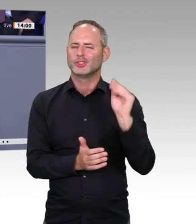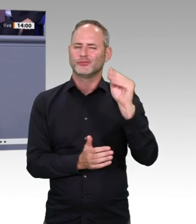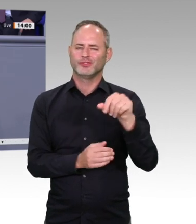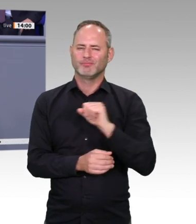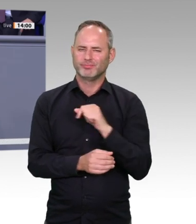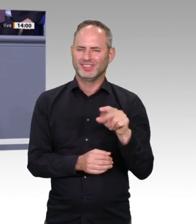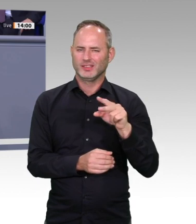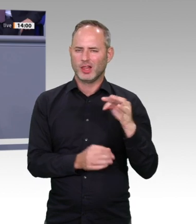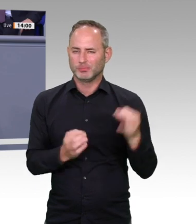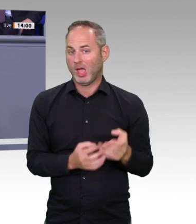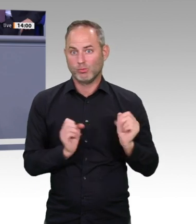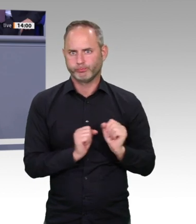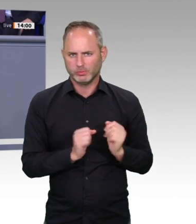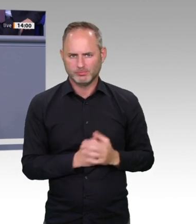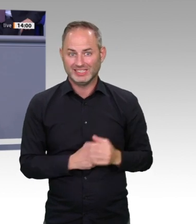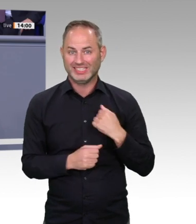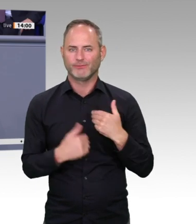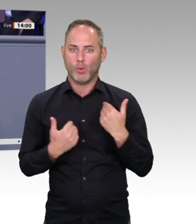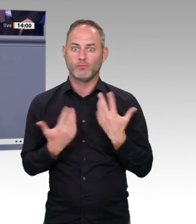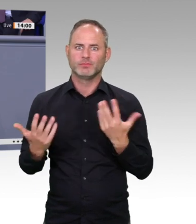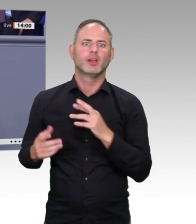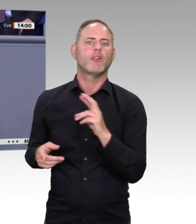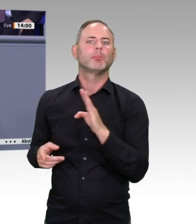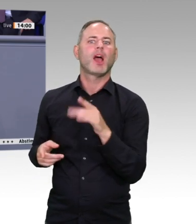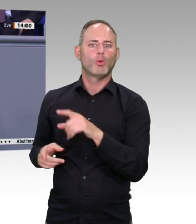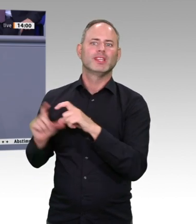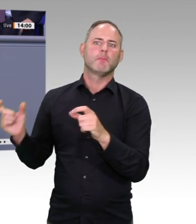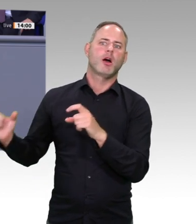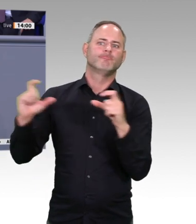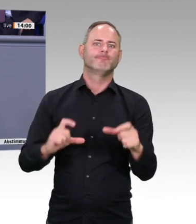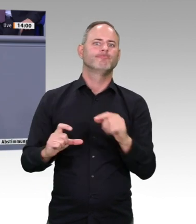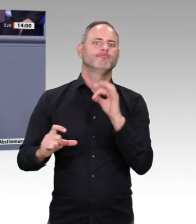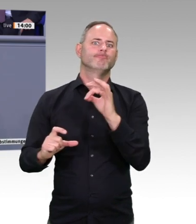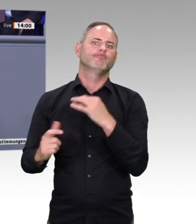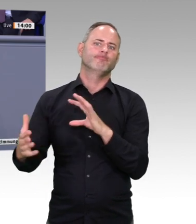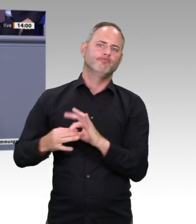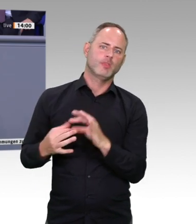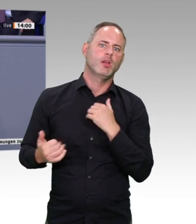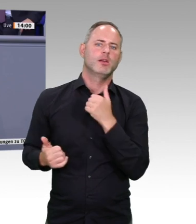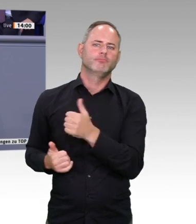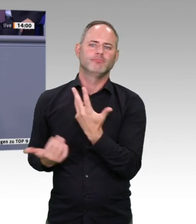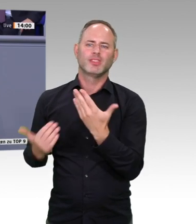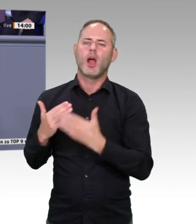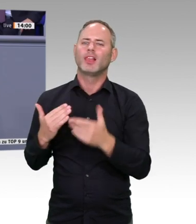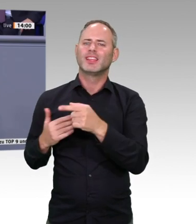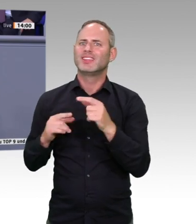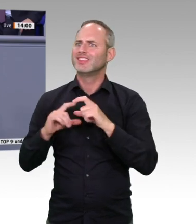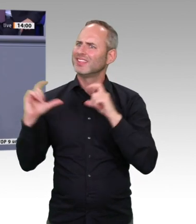Innovation und zur Erreichung dieser Nachhaltigkeitsziele. Daran werde ich Sie auch in den Haushaltsberatungen erinnern, die in Kürze